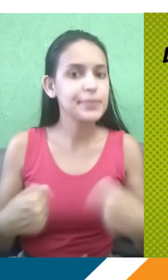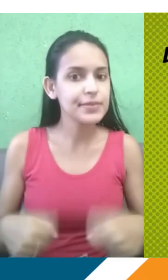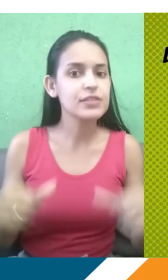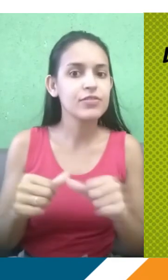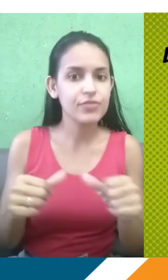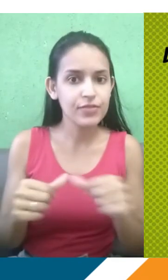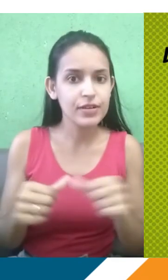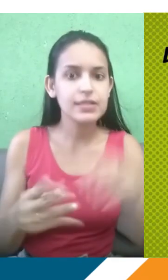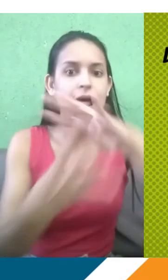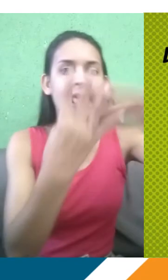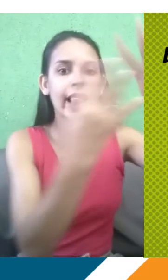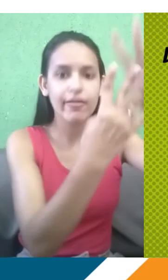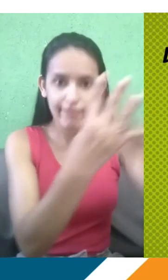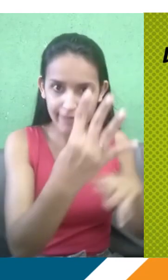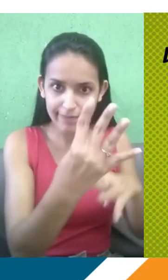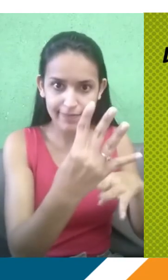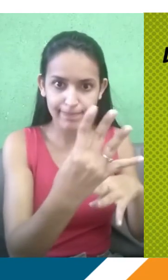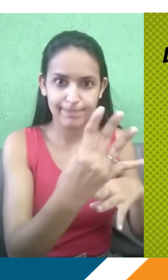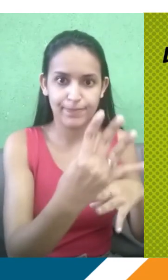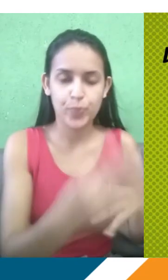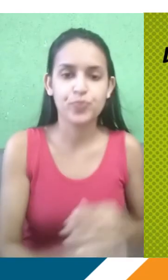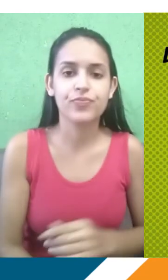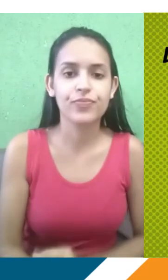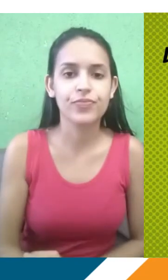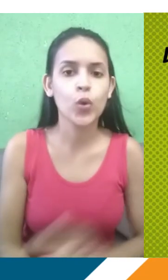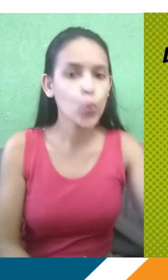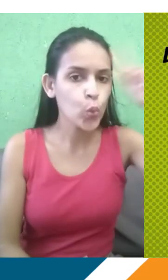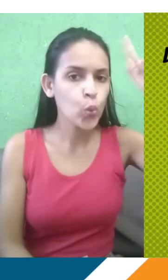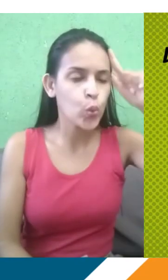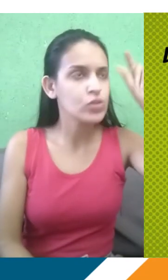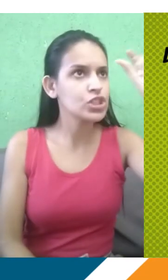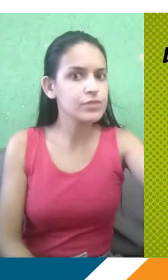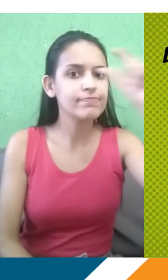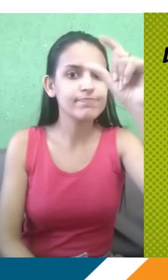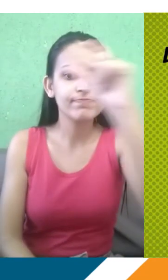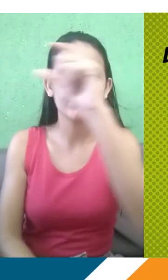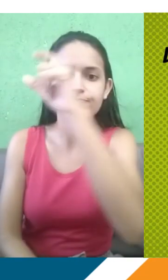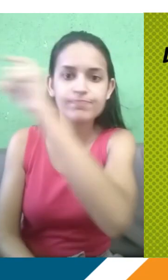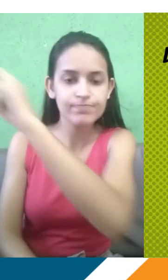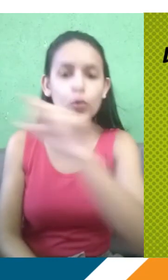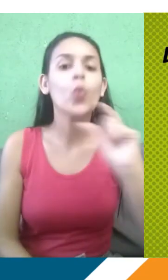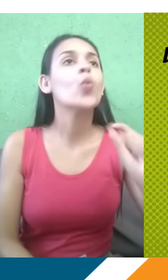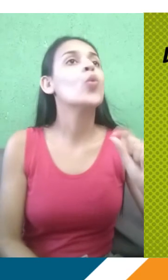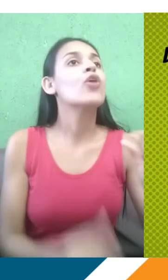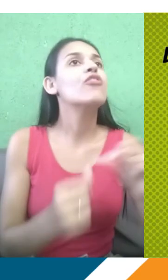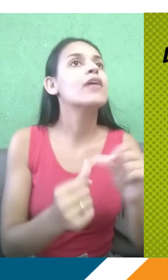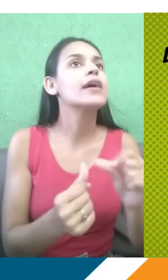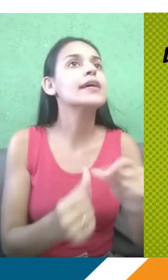cronograma. É sério, eu sou uma pessoa que não gosta de rotina. Eu não sou muito adepta de ficar me cronometrando, assim, minuto por